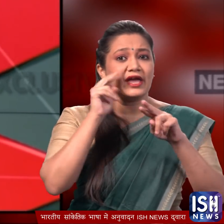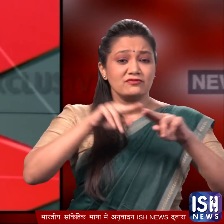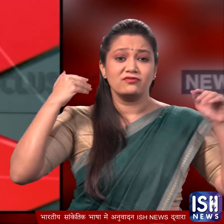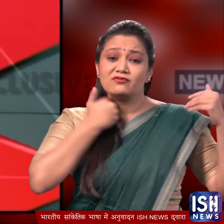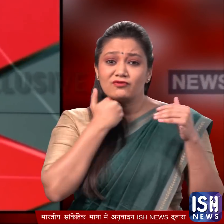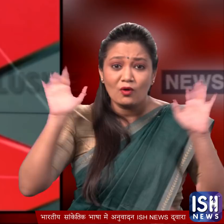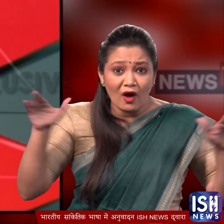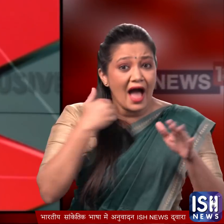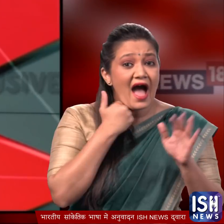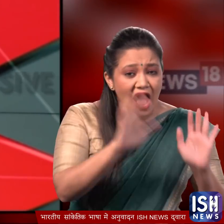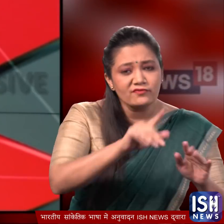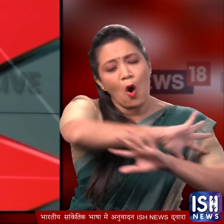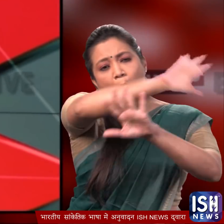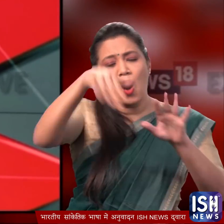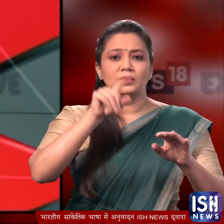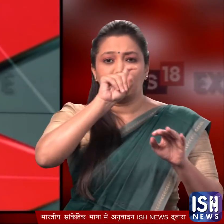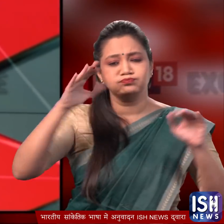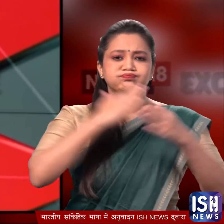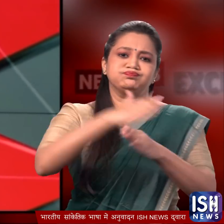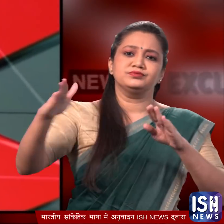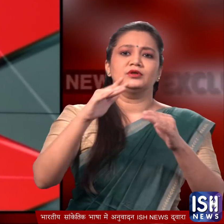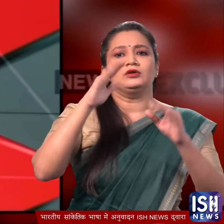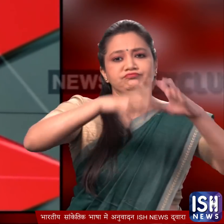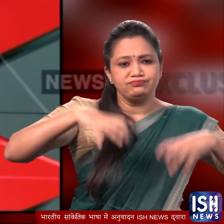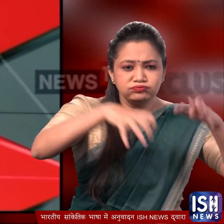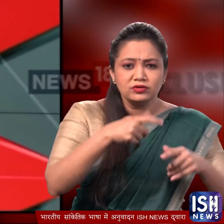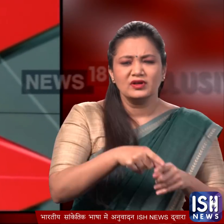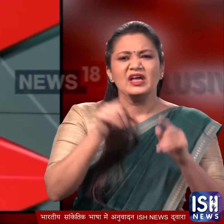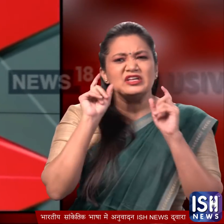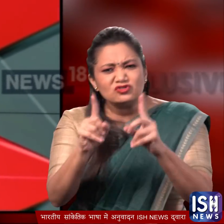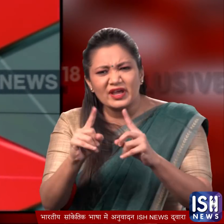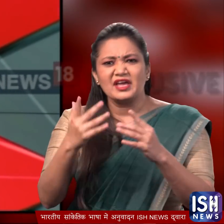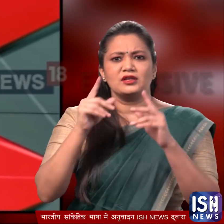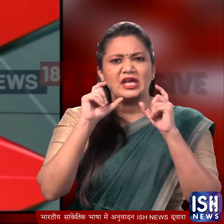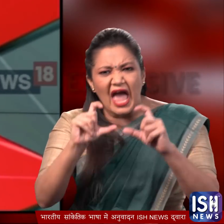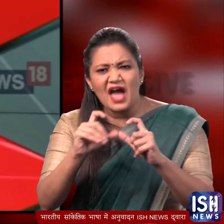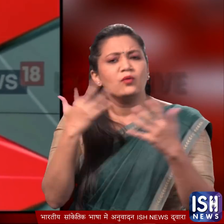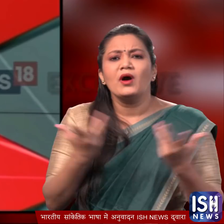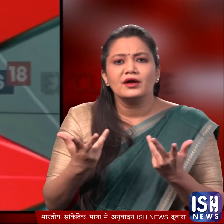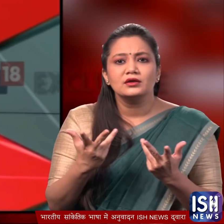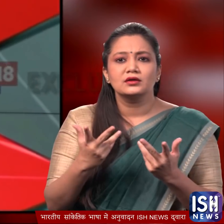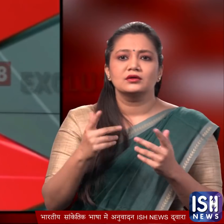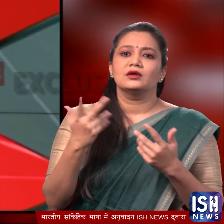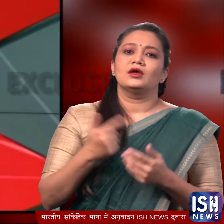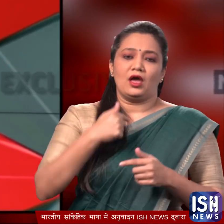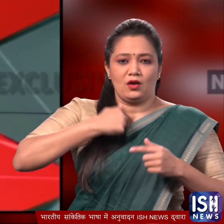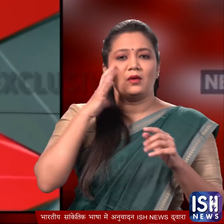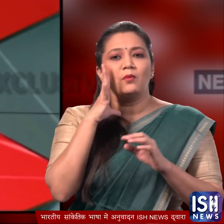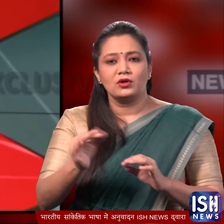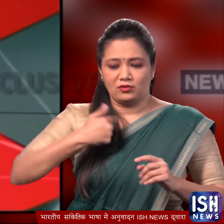की बत्कों को मार दिया गया है। ताकि हम लोगों की जान संकट से बची रहे। पोल्ट्री फार्म पर